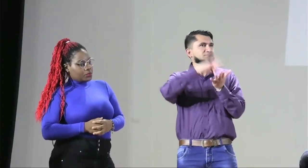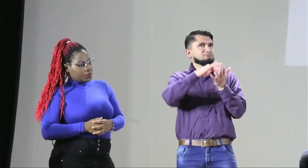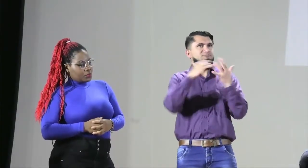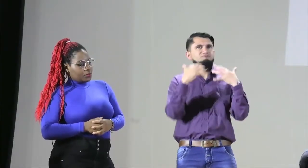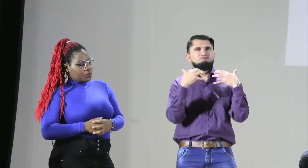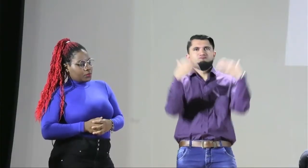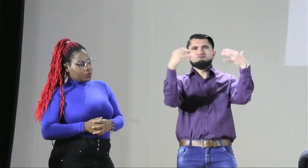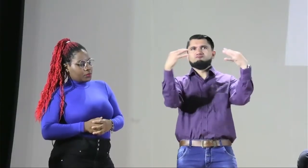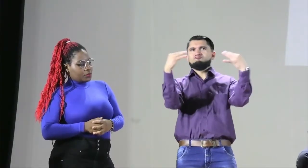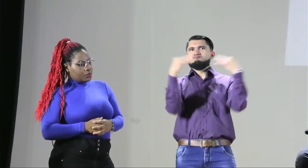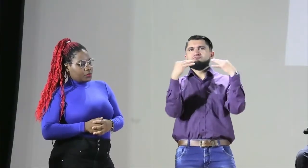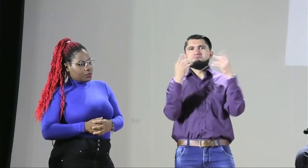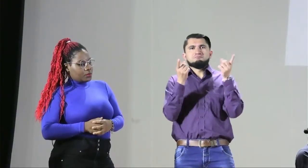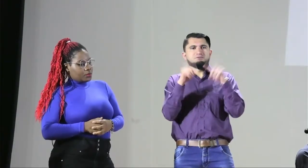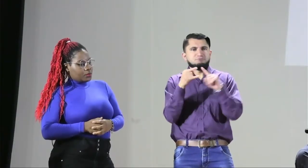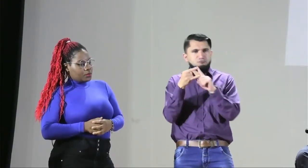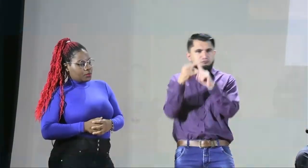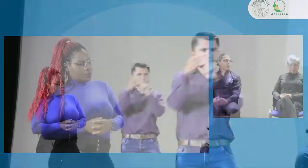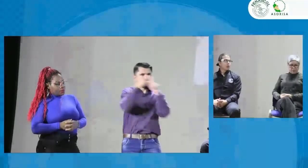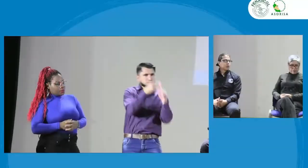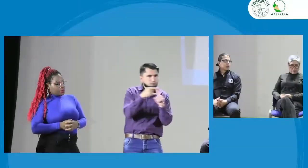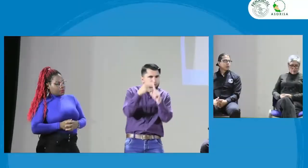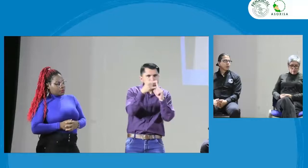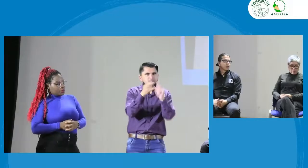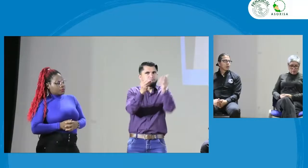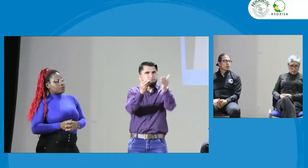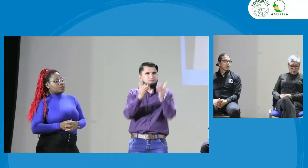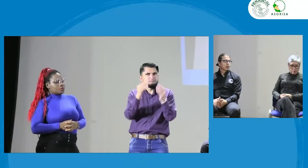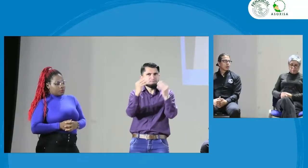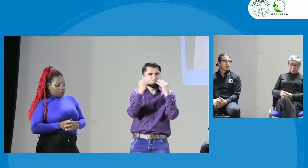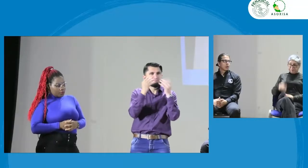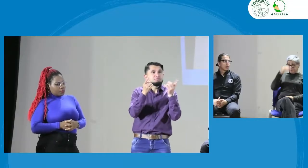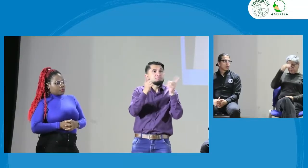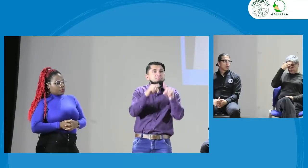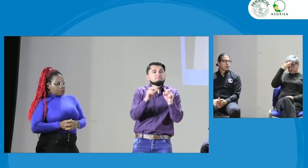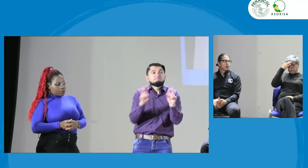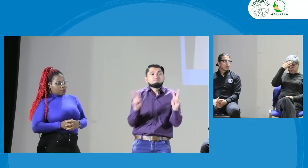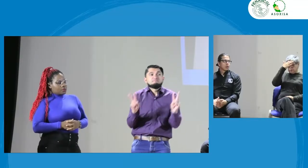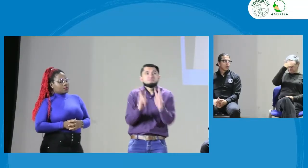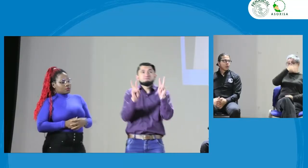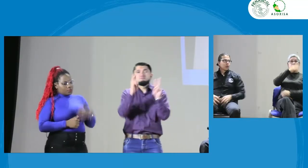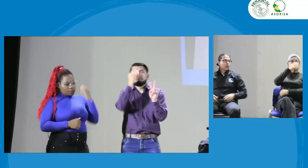eso pues queremos mencionarles a quienes están acá en la sala, a quienes nos están viendo a través